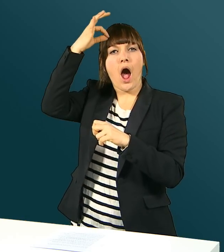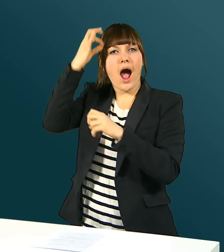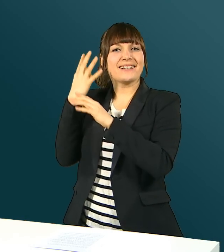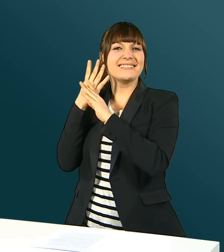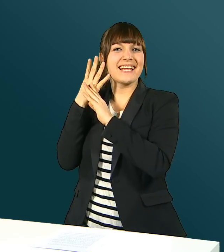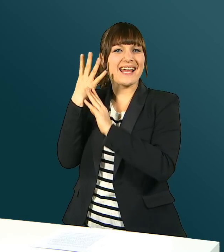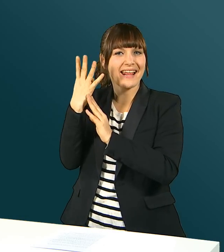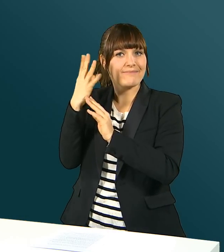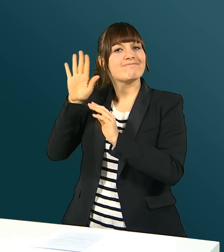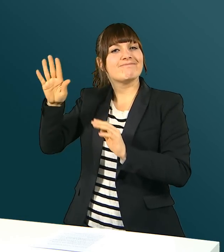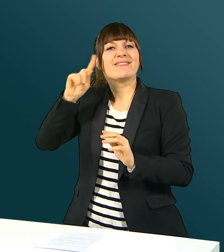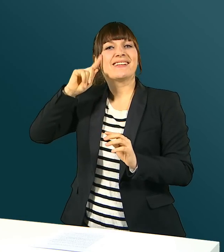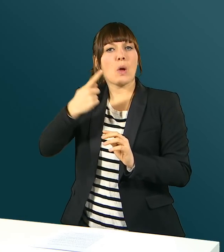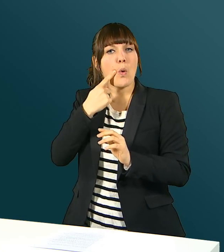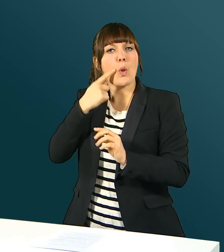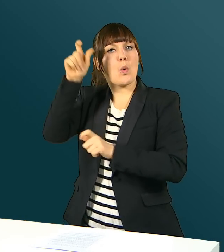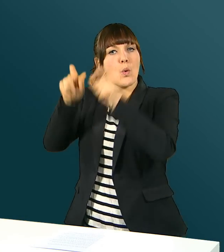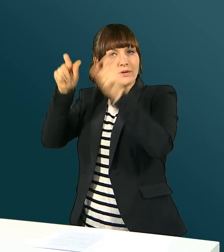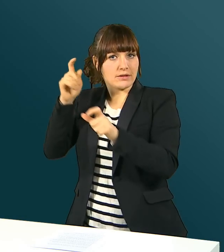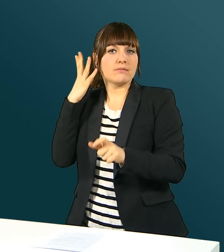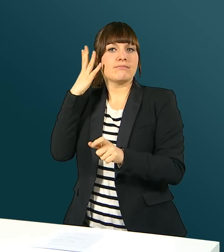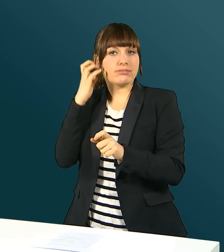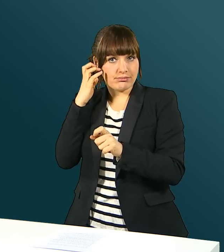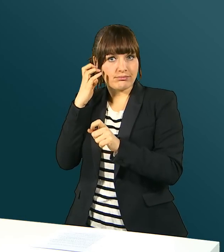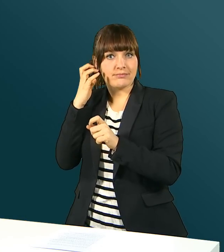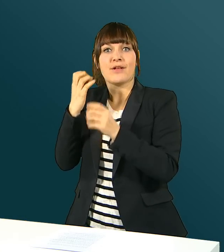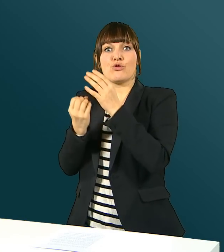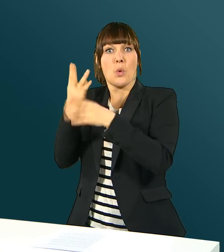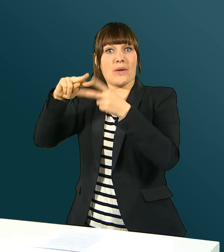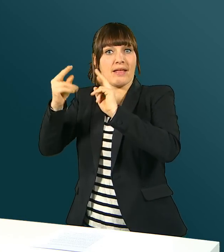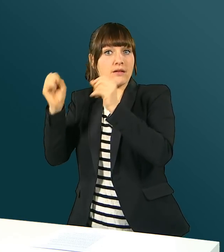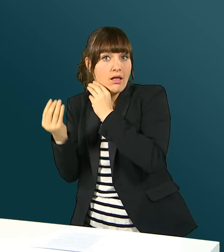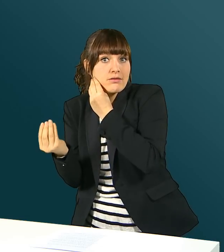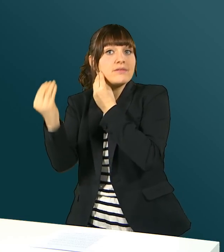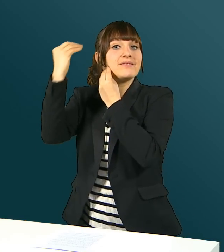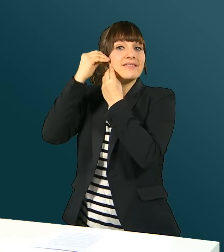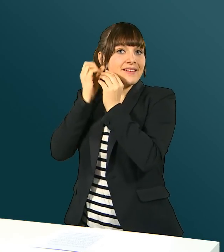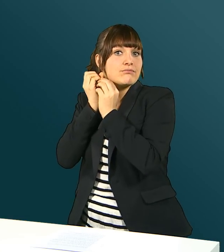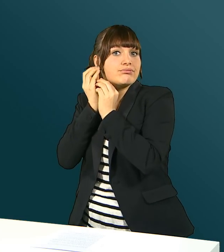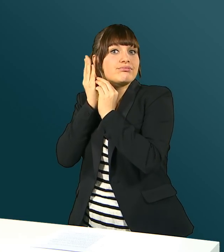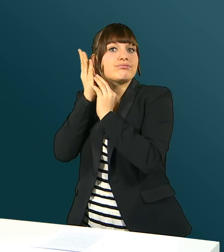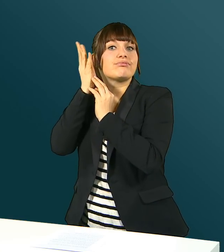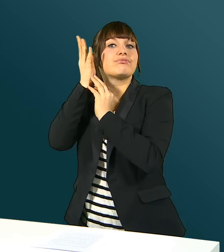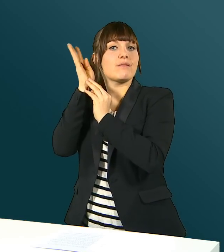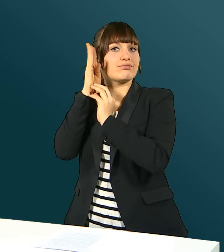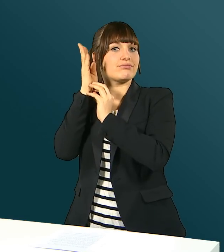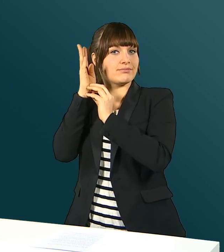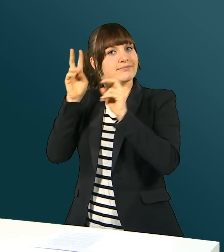Sie erforschten die Haarzellen im Ohr, welche für die Gehörlosigkeit verantwortlich sind. Die neue Technik